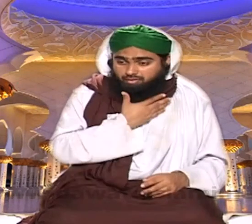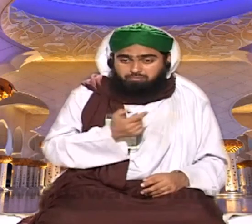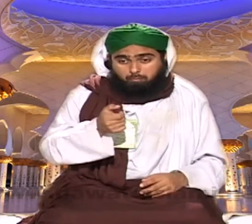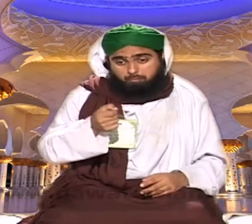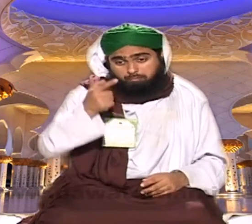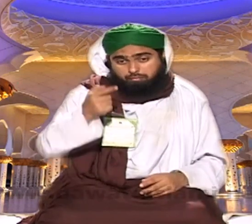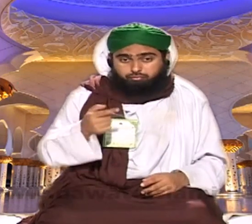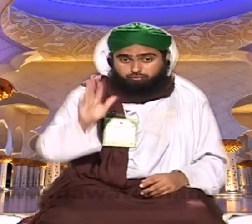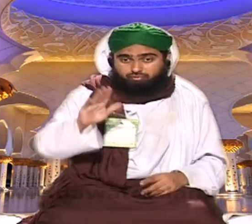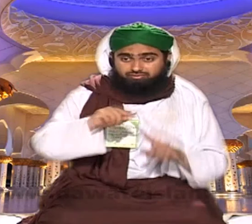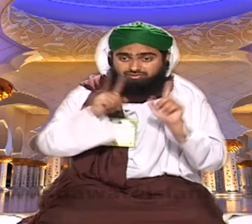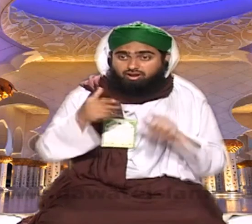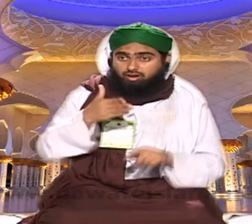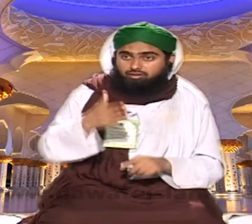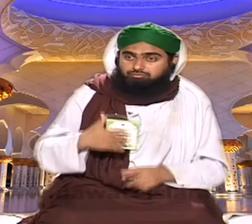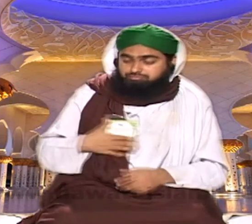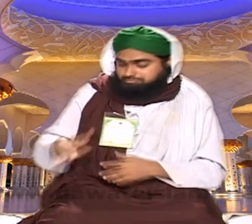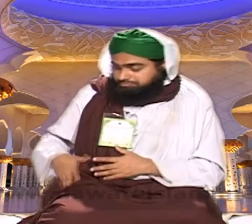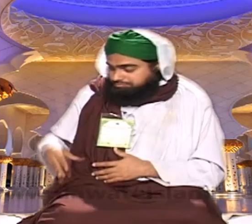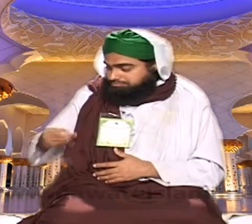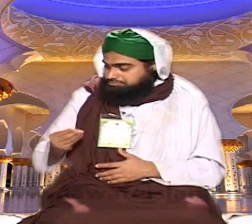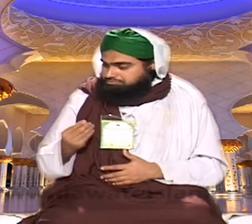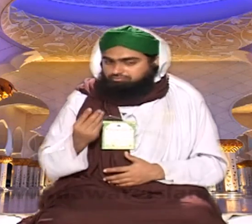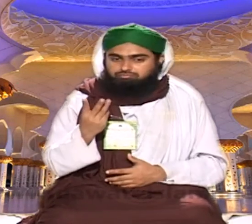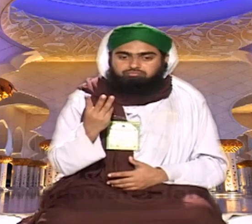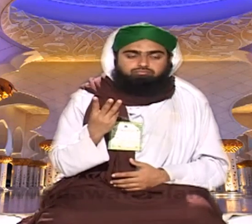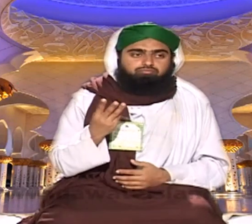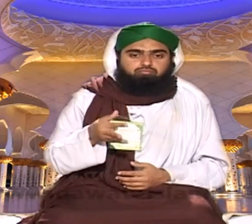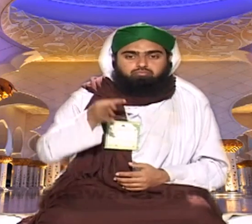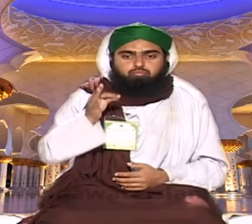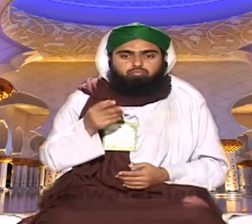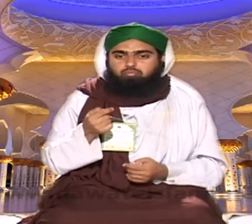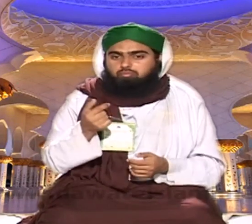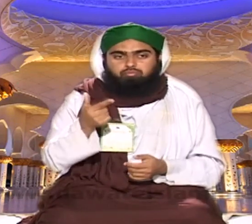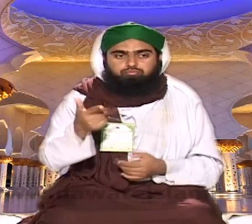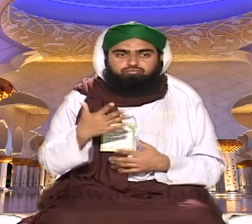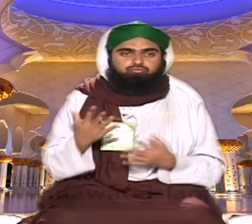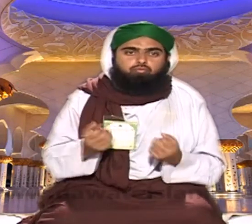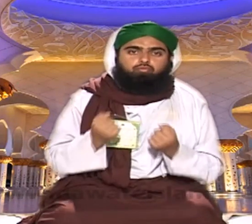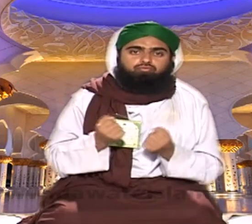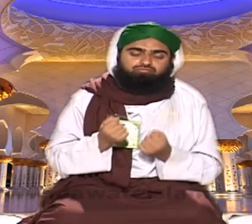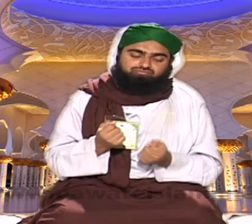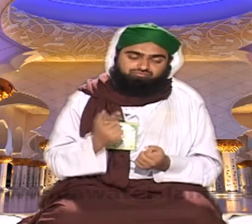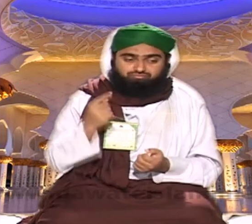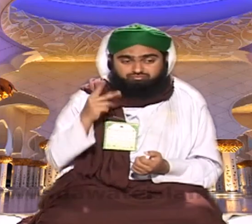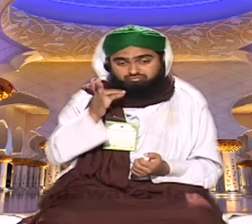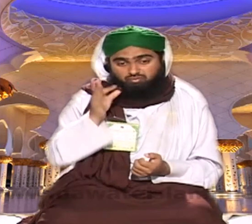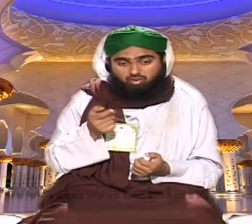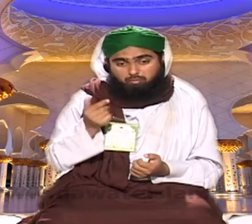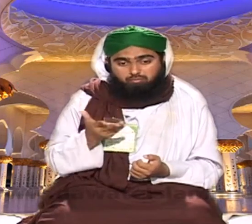بھوک لگی ہے کھانے کو موڈ ہو رہا ہے ہوتل سامنے جیب میں ہاتھ کھانا تو تین چونی آئے تین چونیوں میں تو چائے بھی مشکل